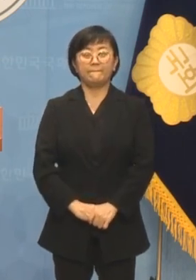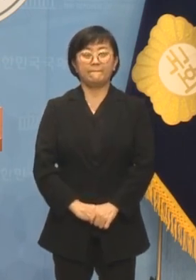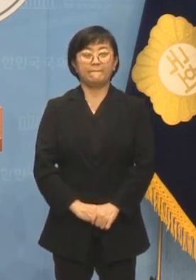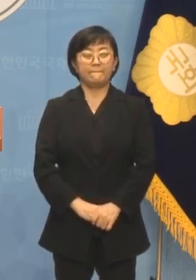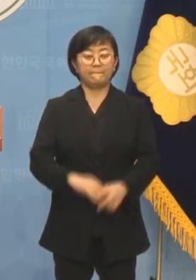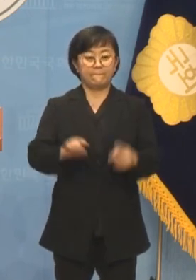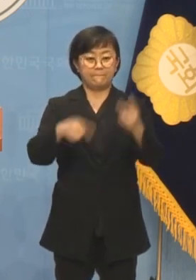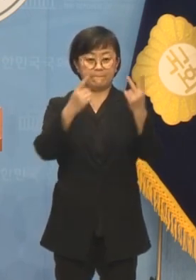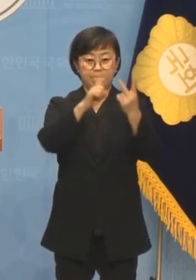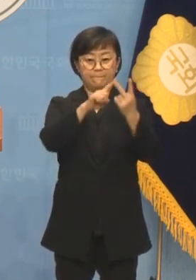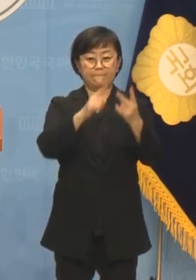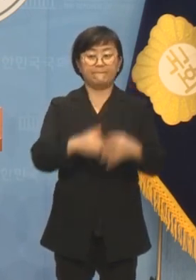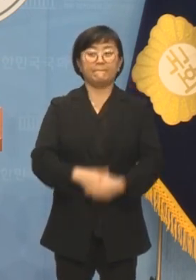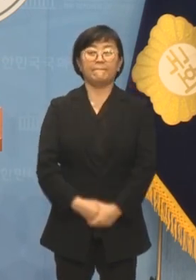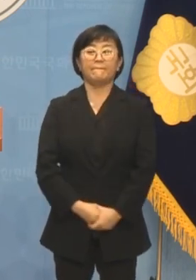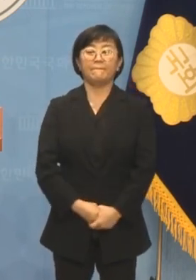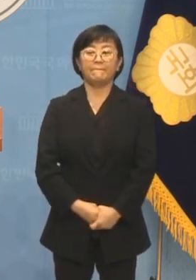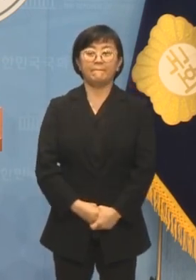다음 브리핑 하겠습니다.